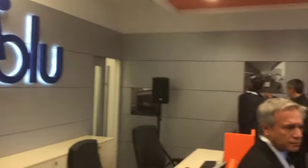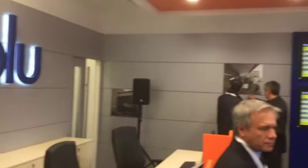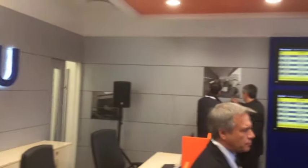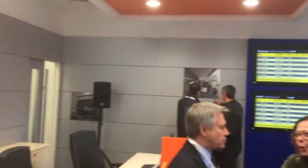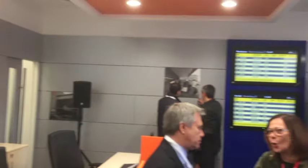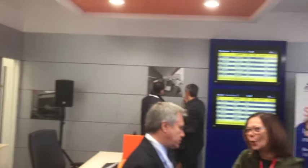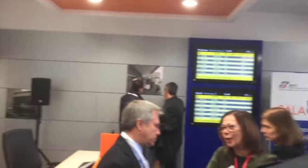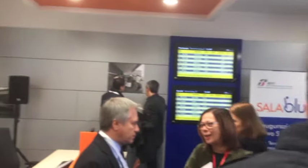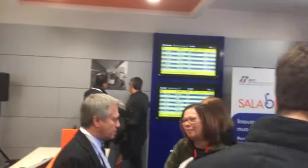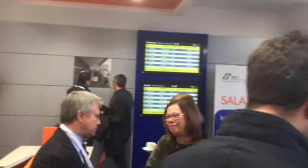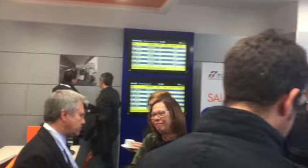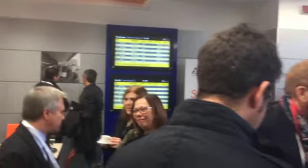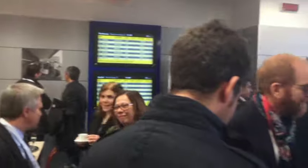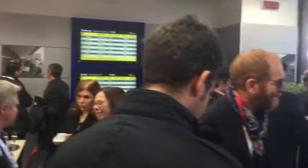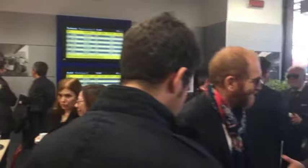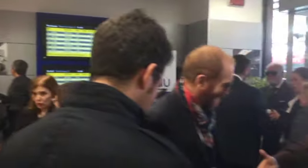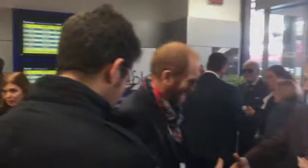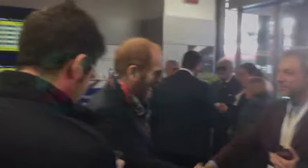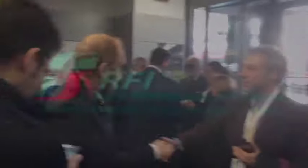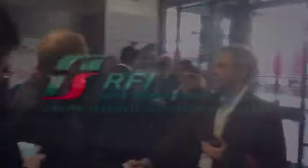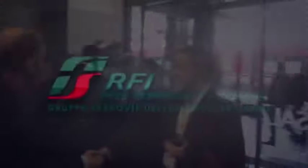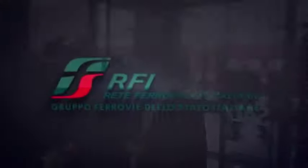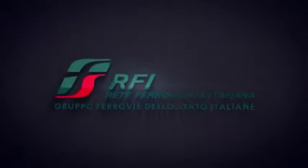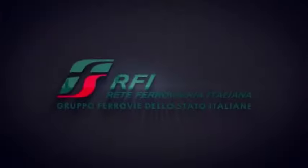Grazie mille